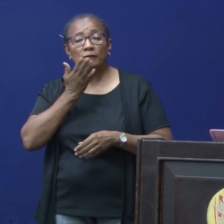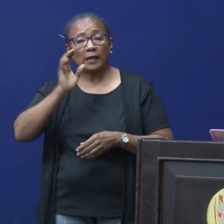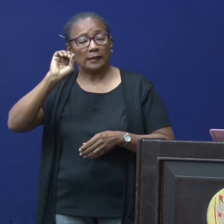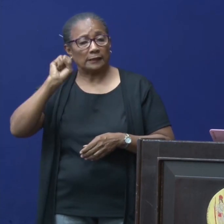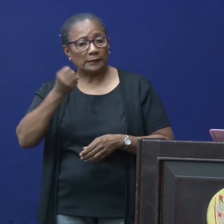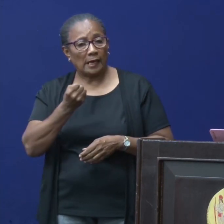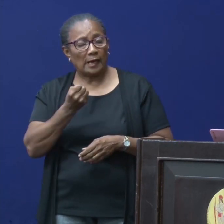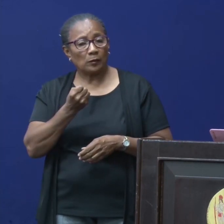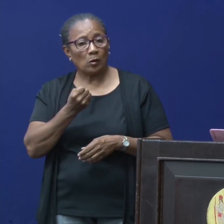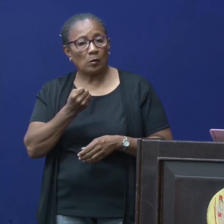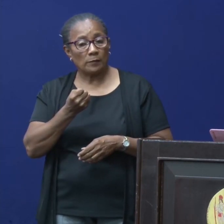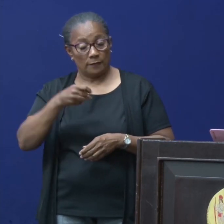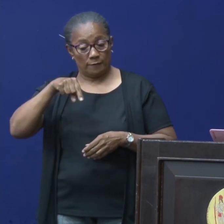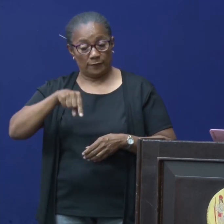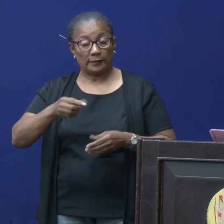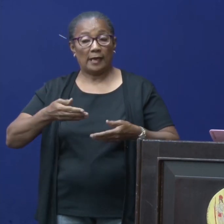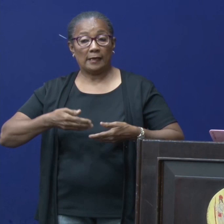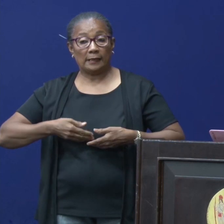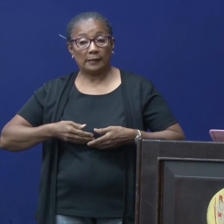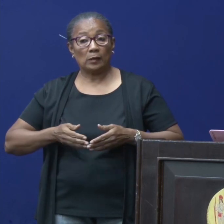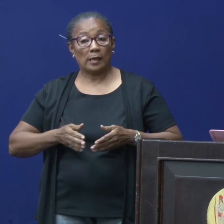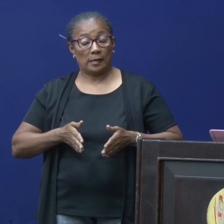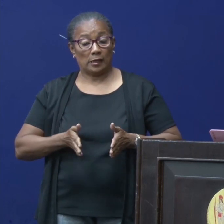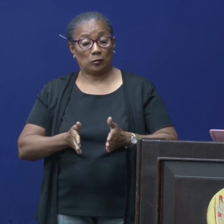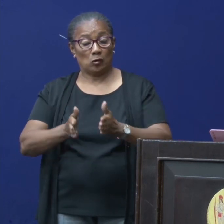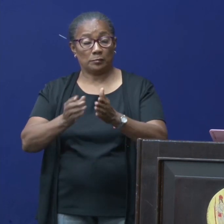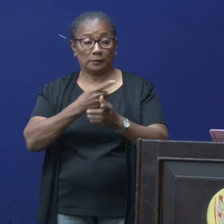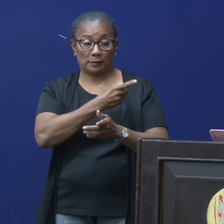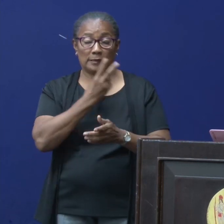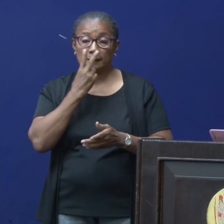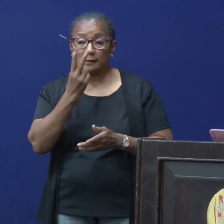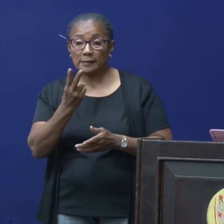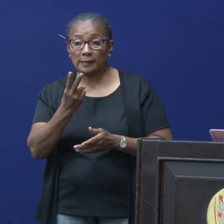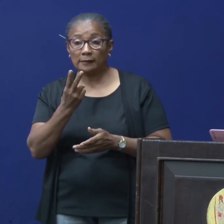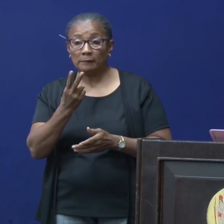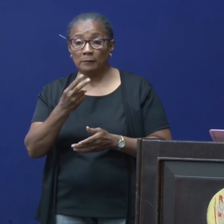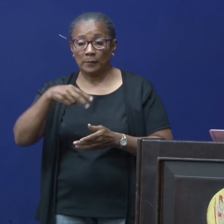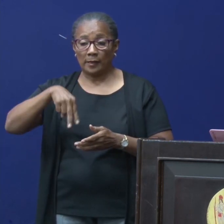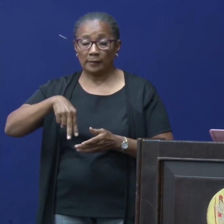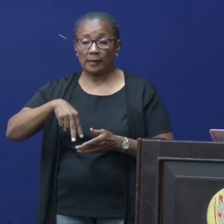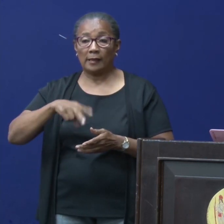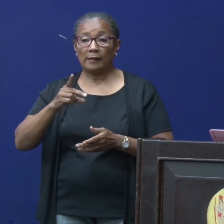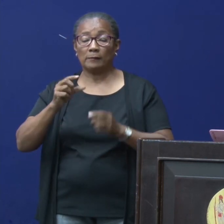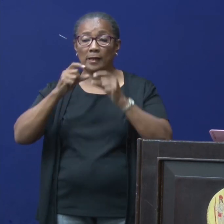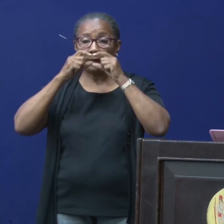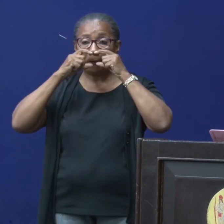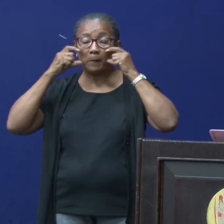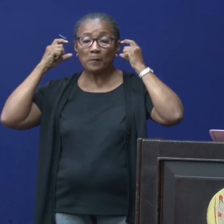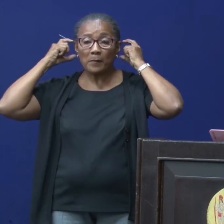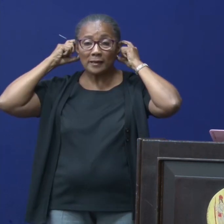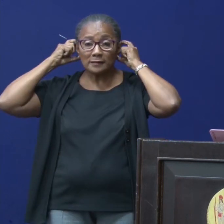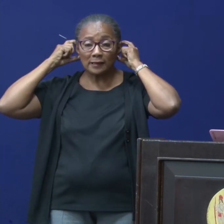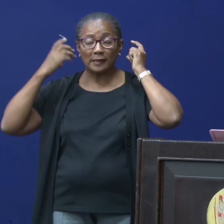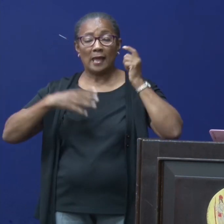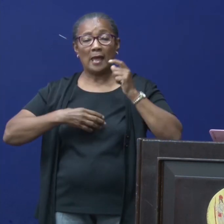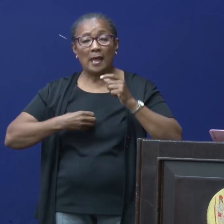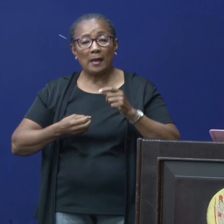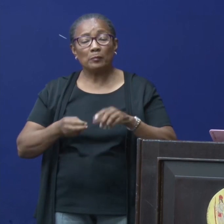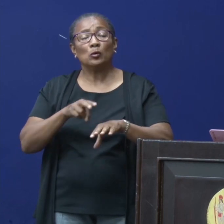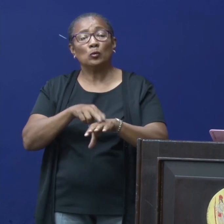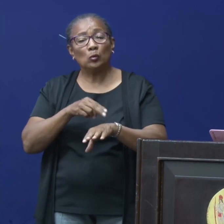nogmaals te krijgen vandaag op straat en ik zie mensen met die N95-maskers die wij zo nodig hebben